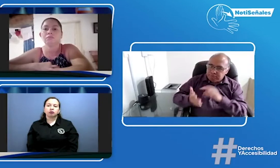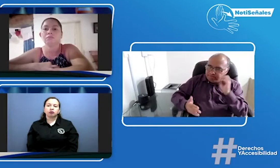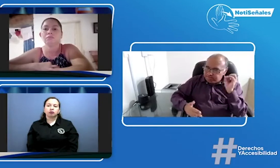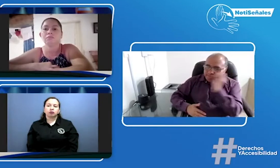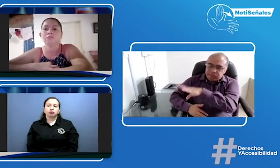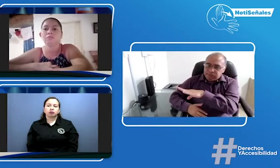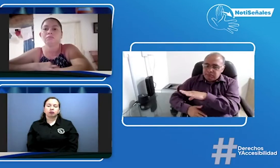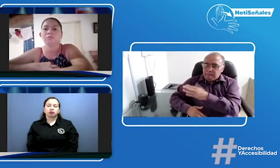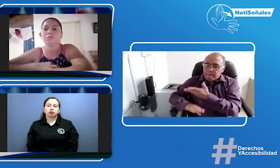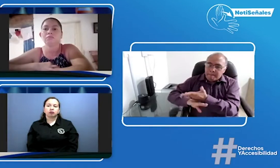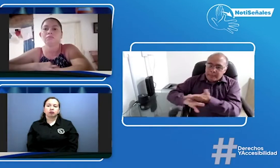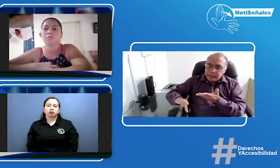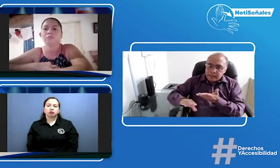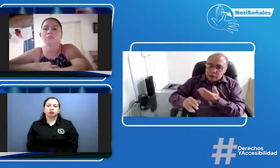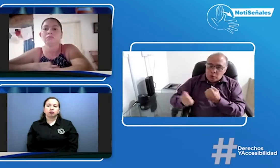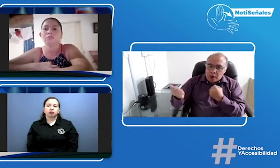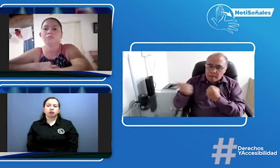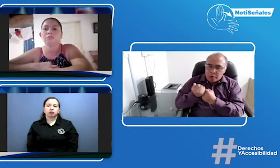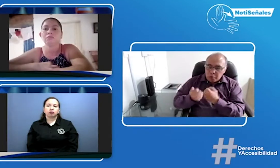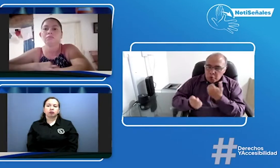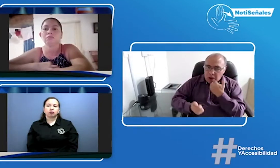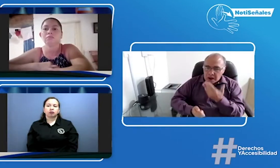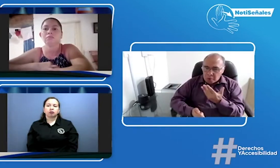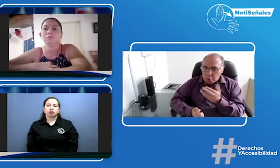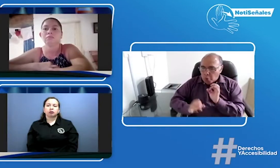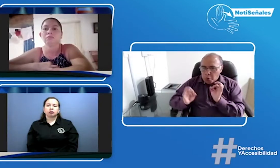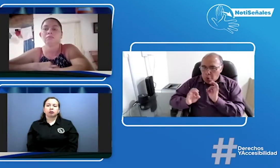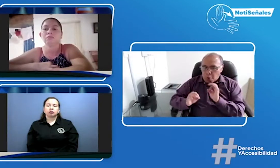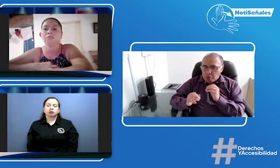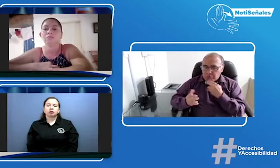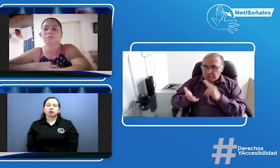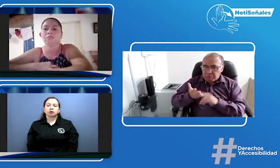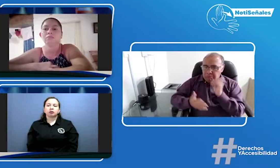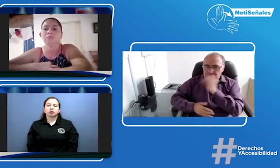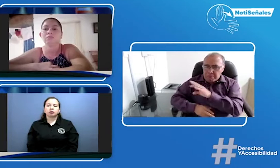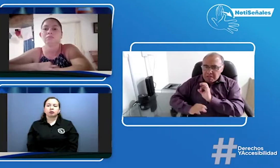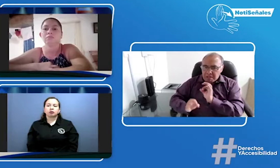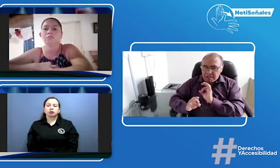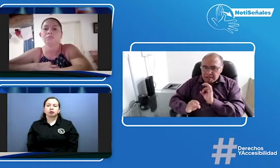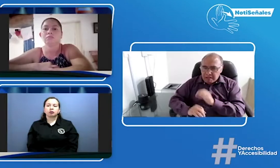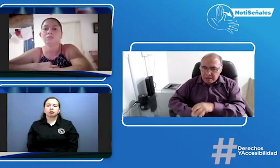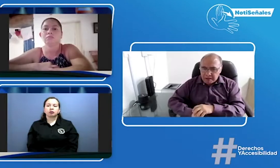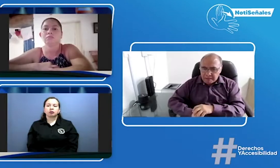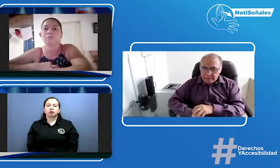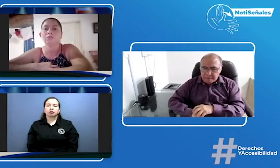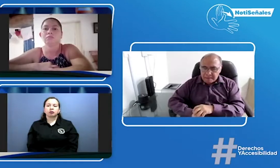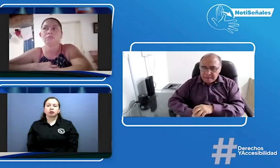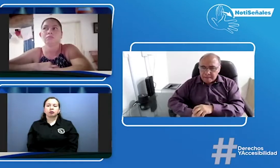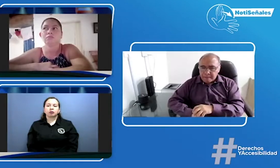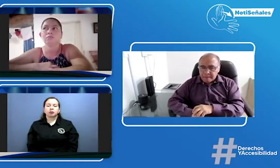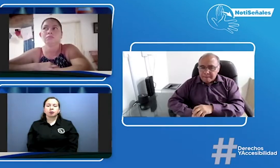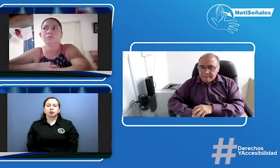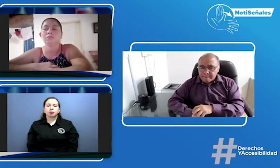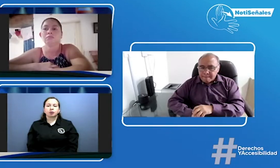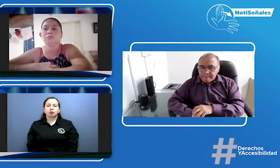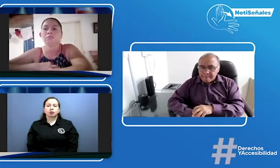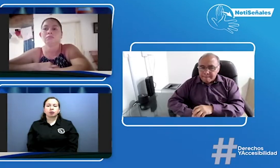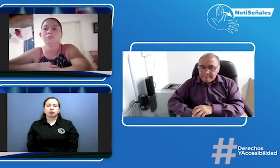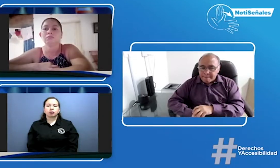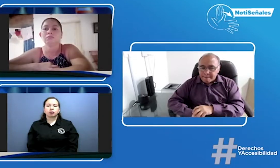directamente a ellos y hacer otro oficio directamente al INSOR pidiendo el apoyo, ¿podrían hacerlo o por qué no lo han hecho?